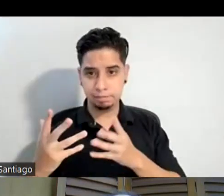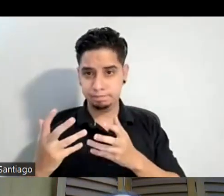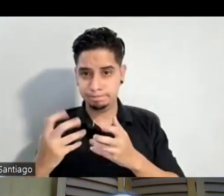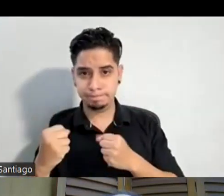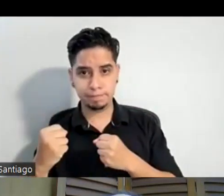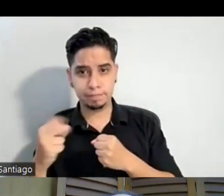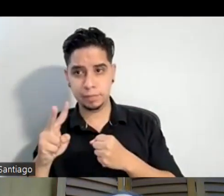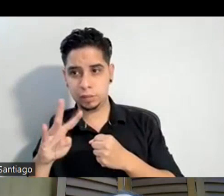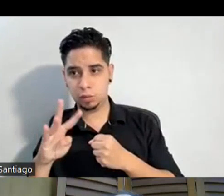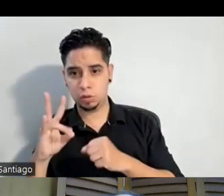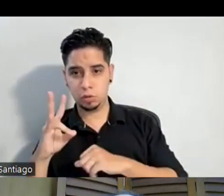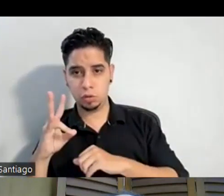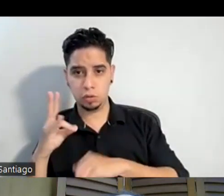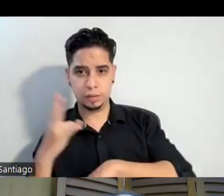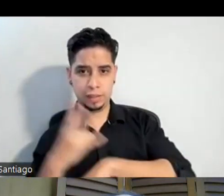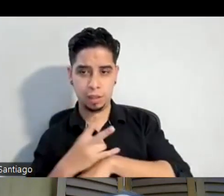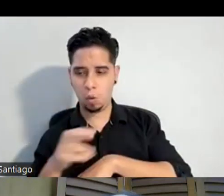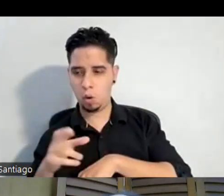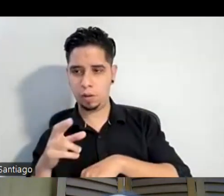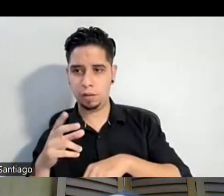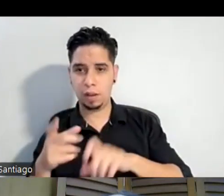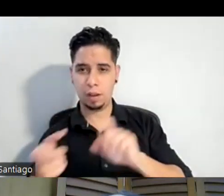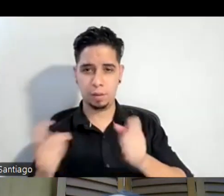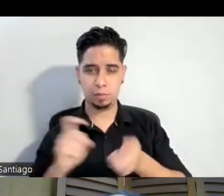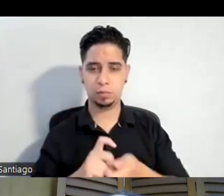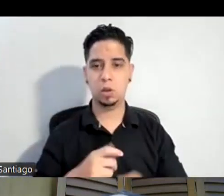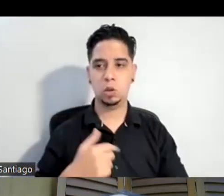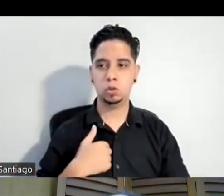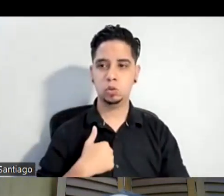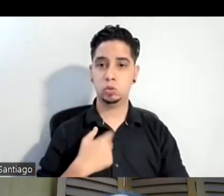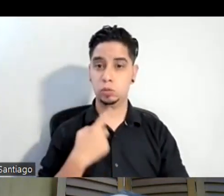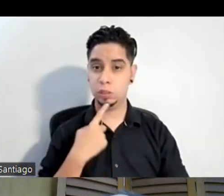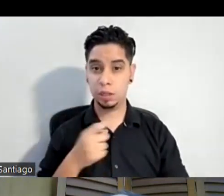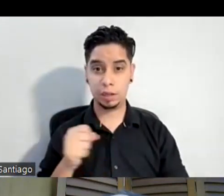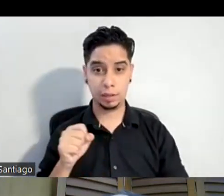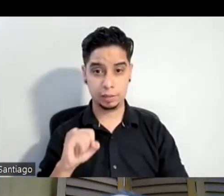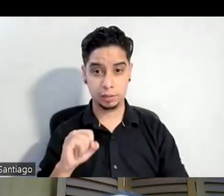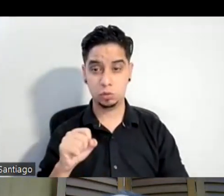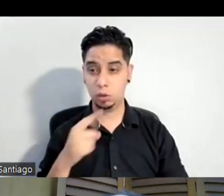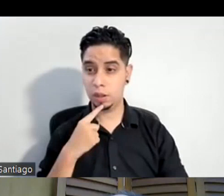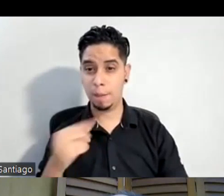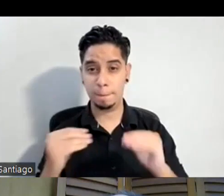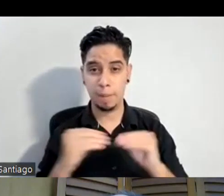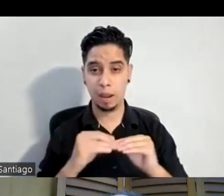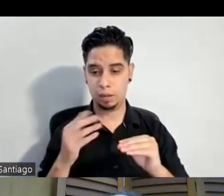o eso ha cambiado no fíjate yo te diría que sí y te diría más te diría que esta generación le ha tocado vivir